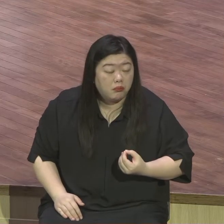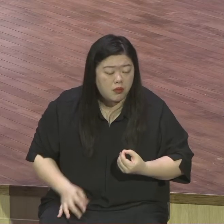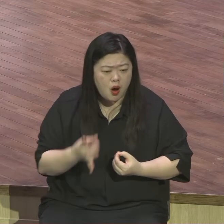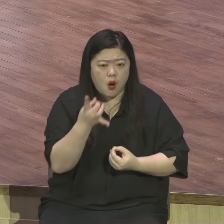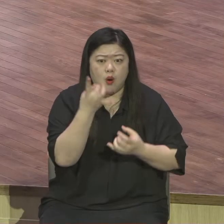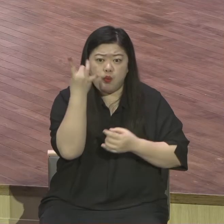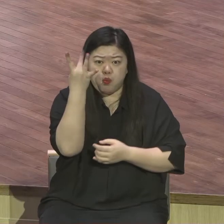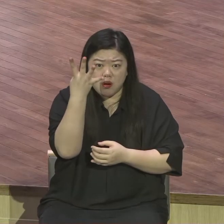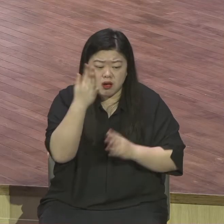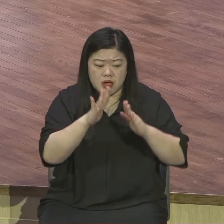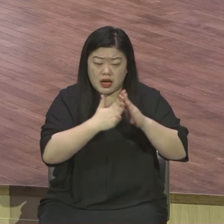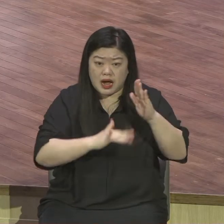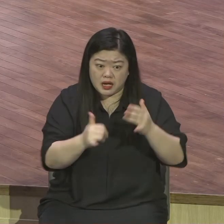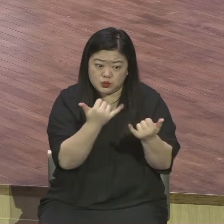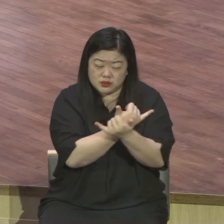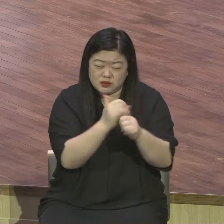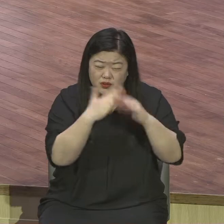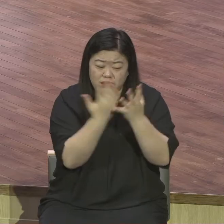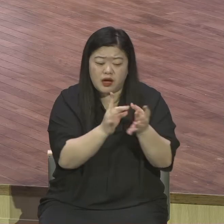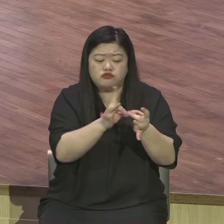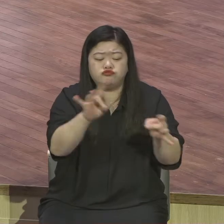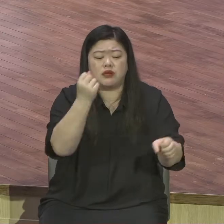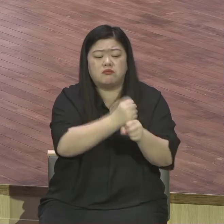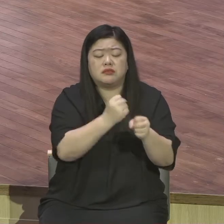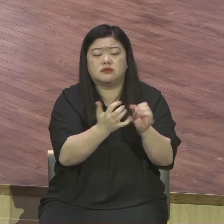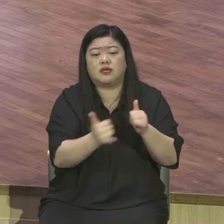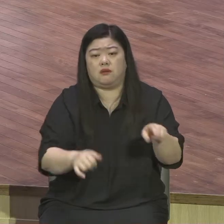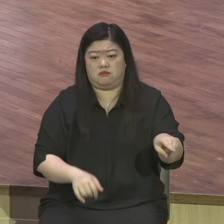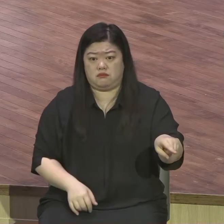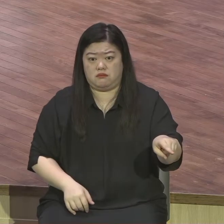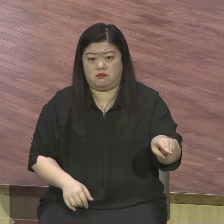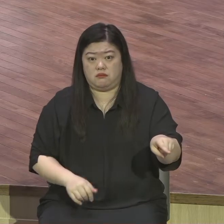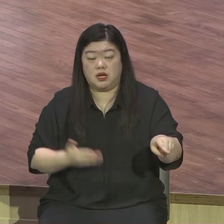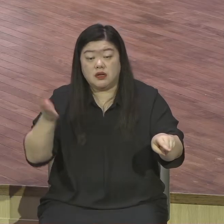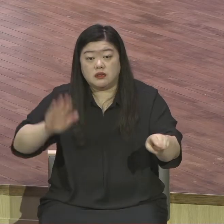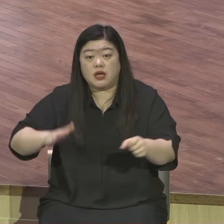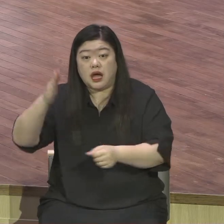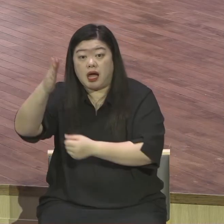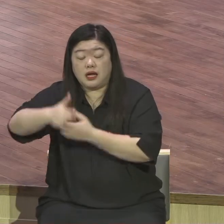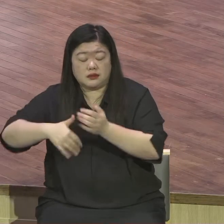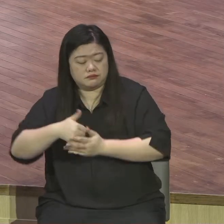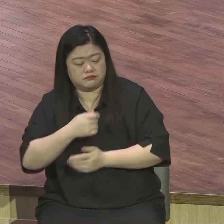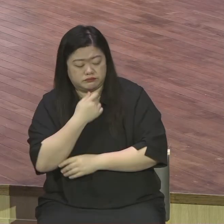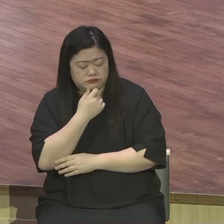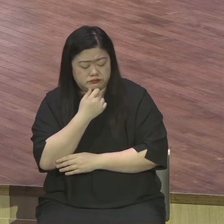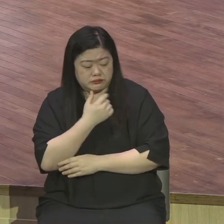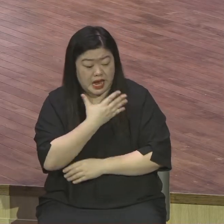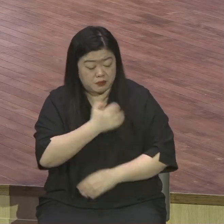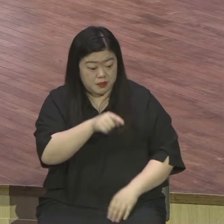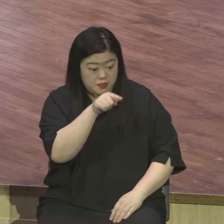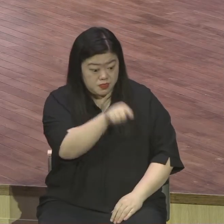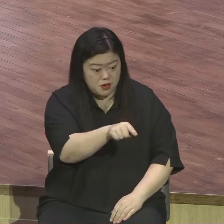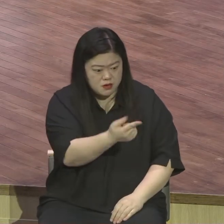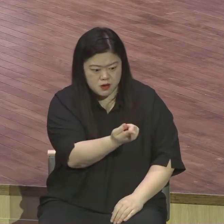모르고 눈에 보는 우상 만들 사람 너 갈대으로 나와 믿음의 조상 만들어줄게